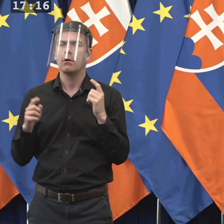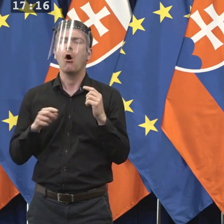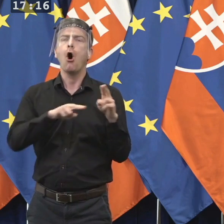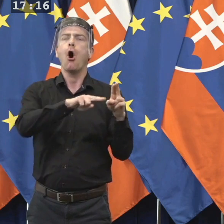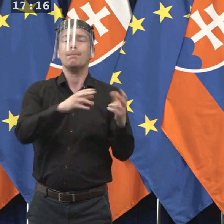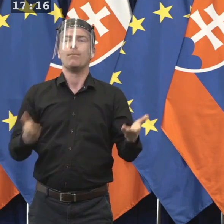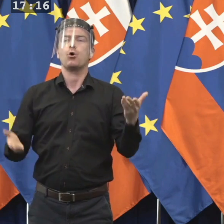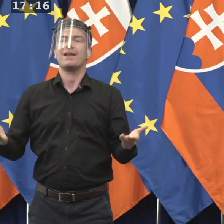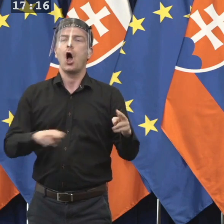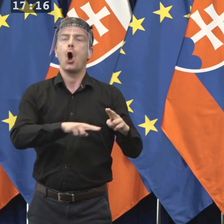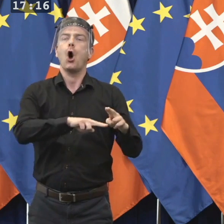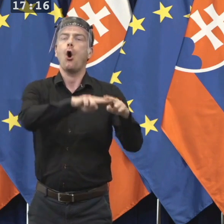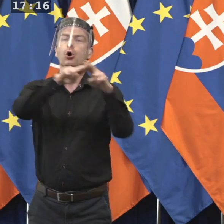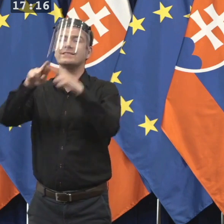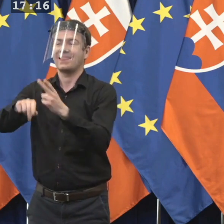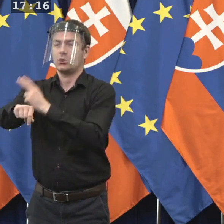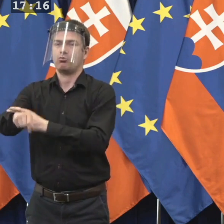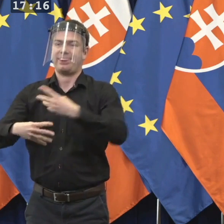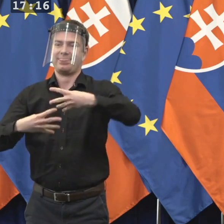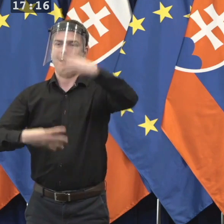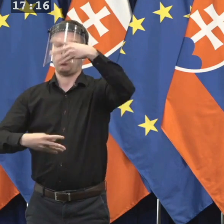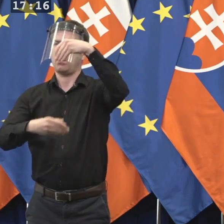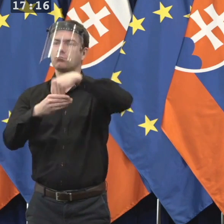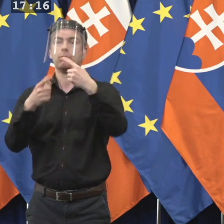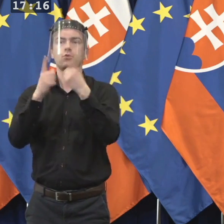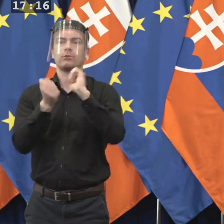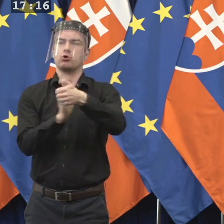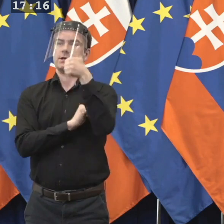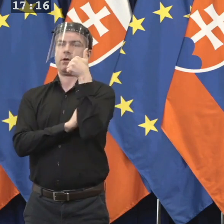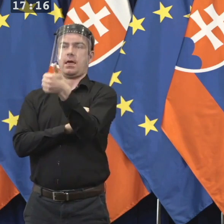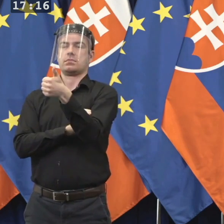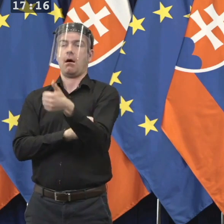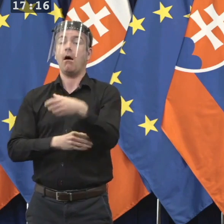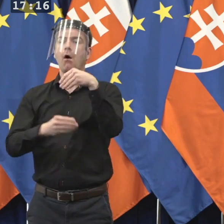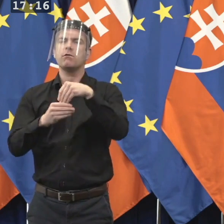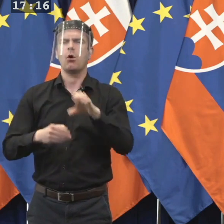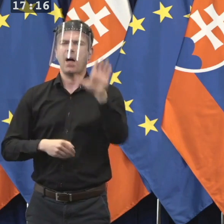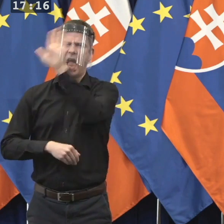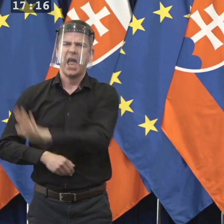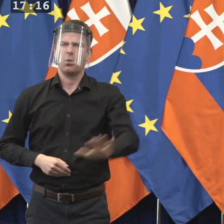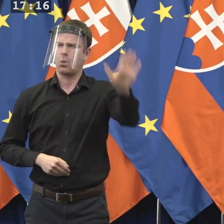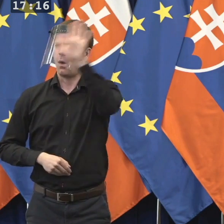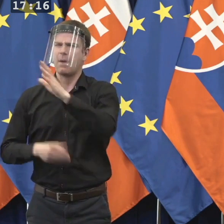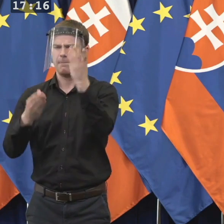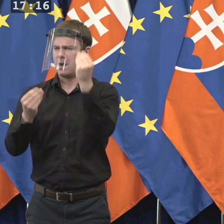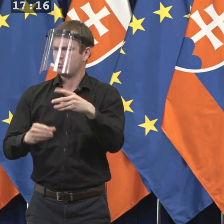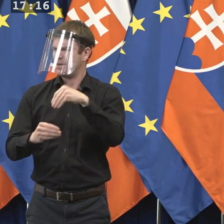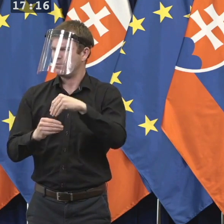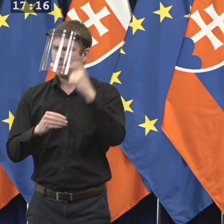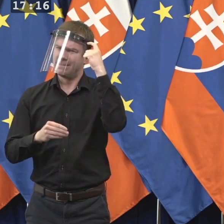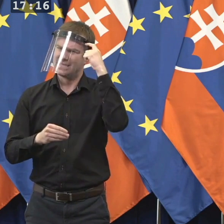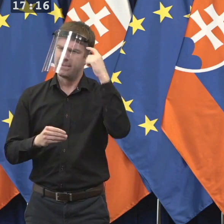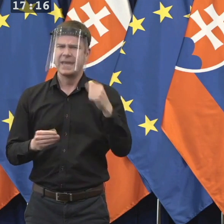koronavírusu v rámci celej Európy. Prepočtená tisíc obyvateľov alebo milión obyvateľov. Jednoducho v tomto